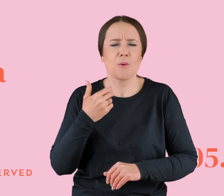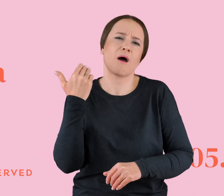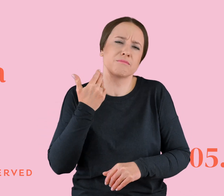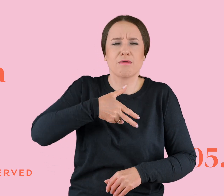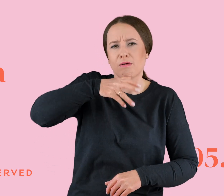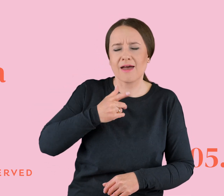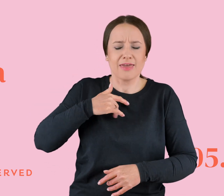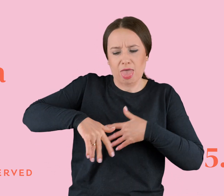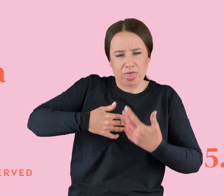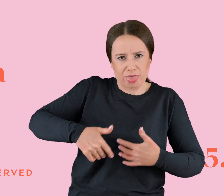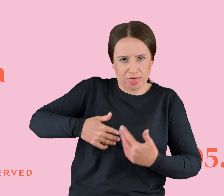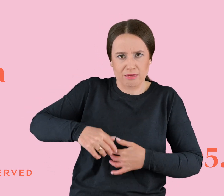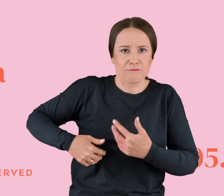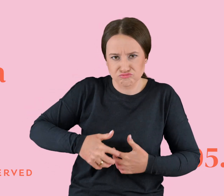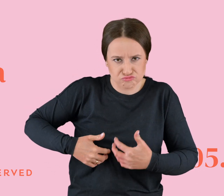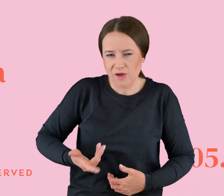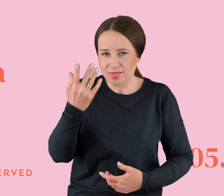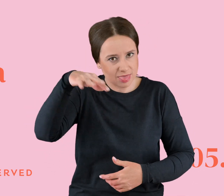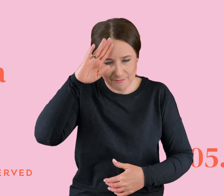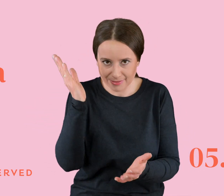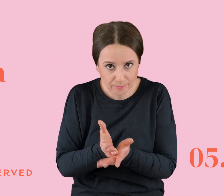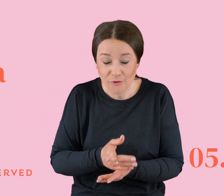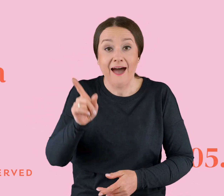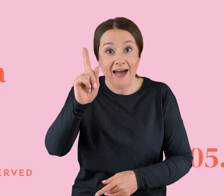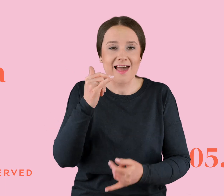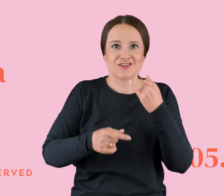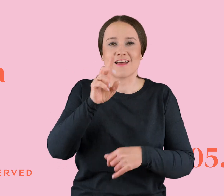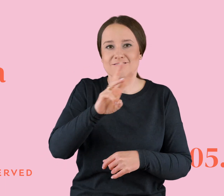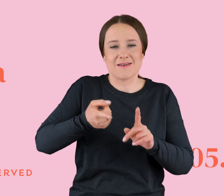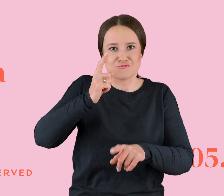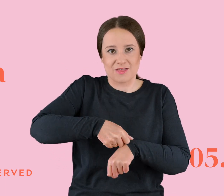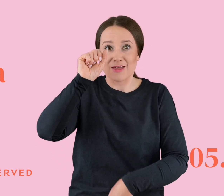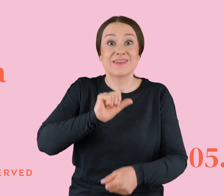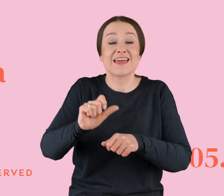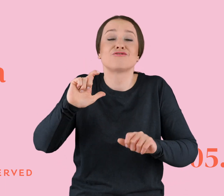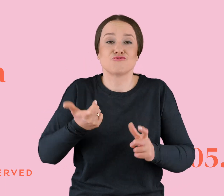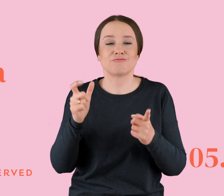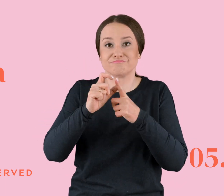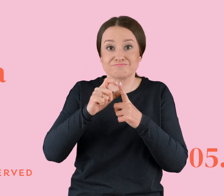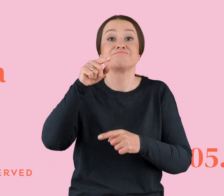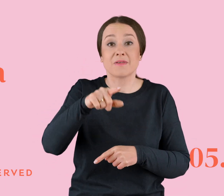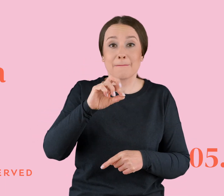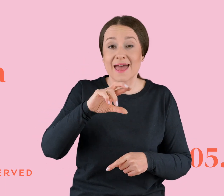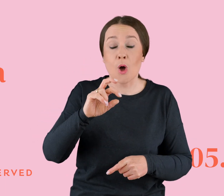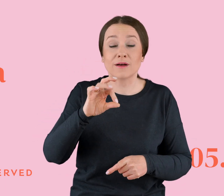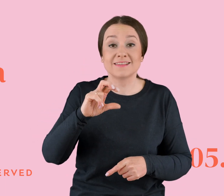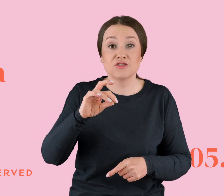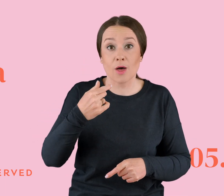i tam przetrawianiu go. No już nie pamiętam jak to szło, ale jeżeli jesteście przed maturą, to istnieje coś takiego jak peroksysomy. Ale chciałam